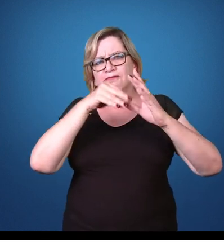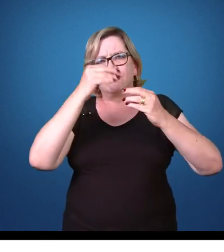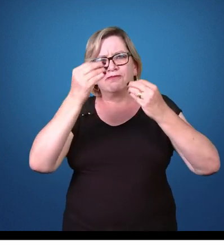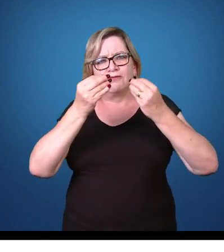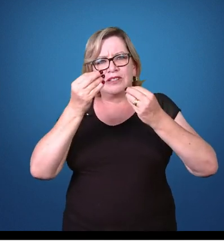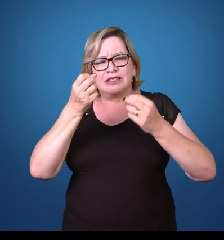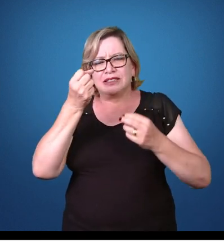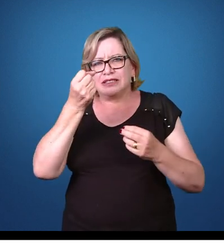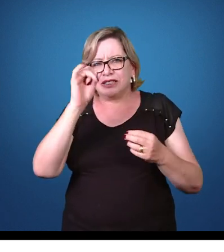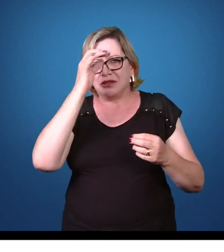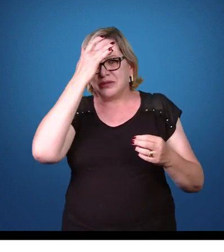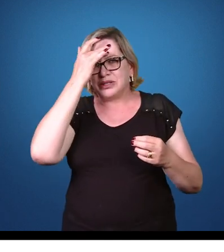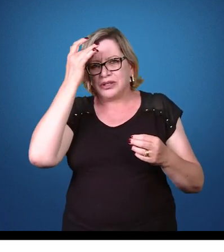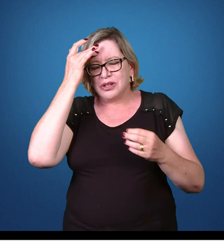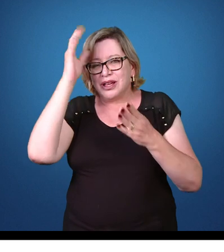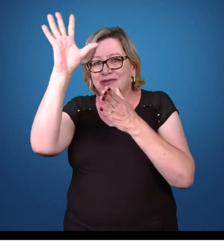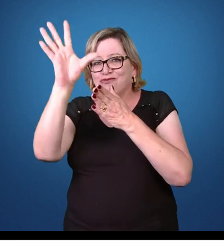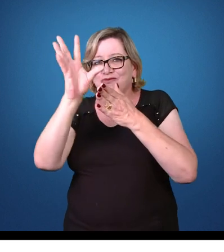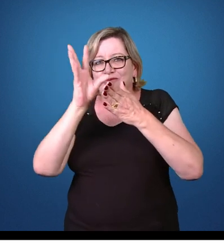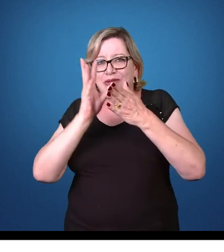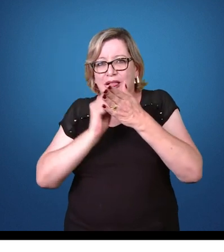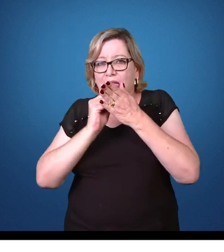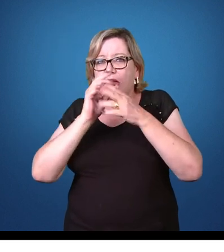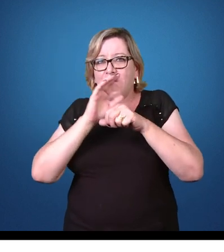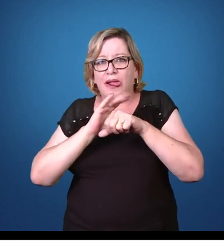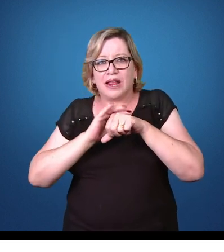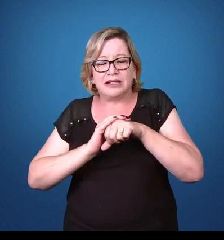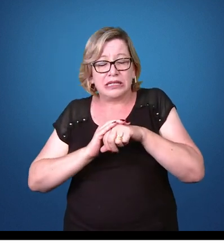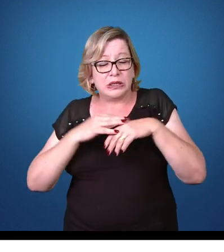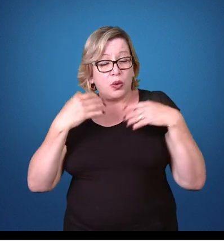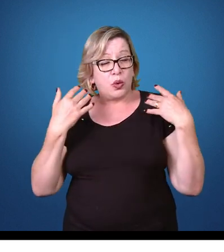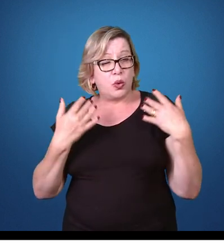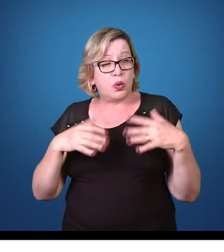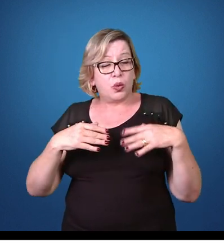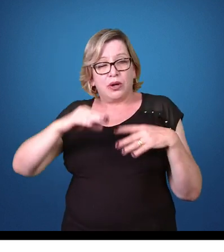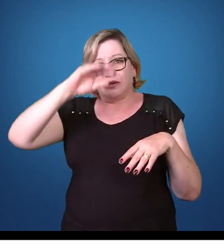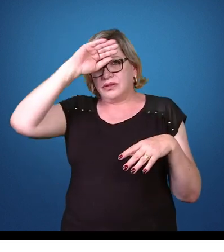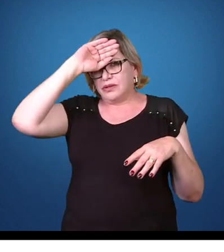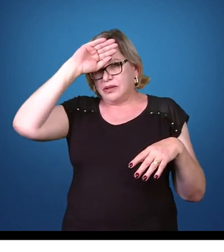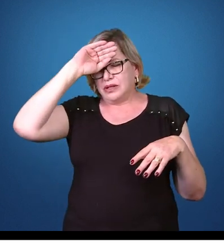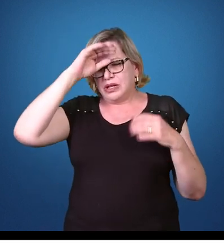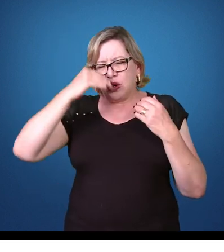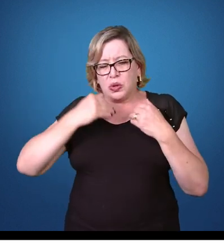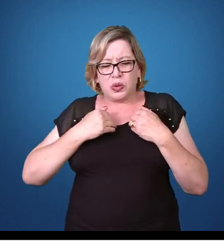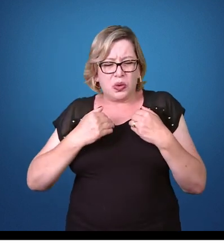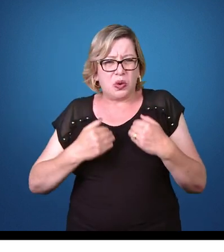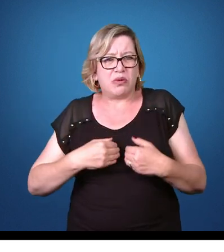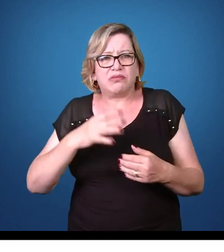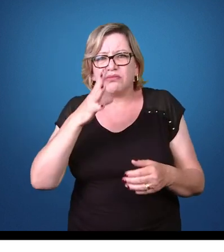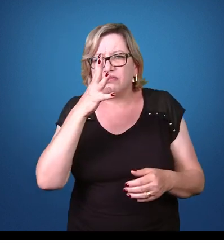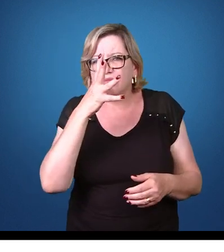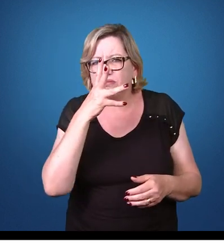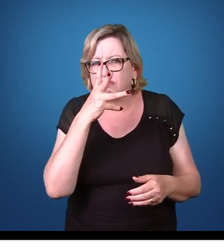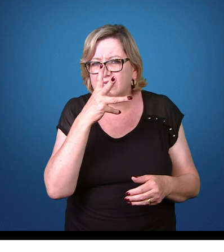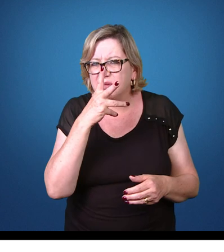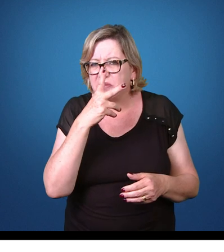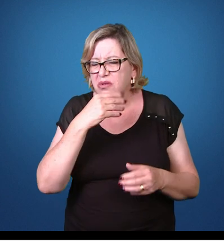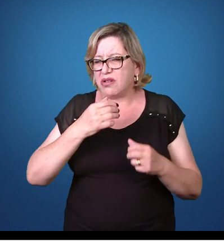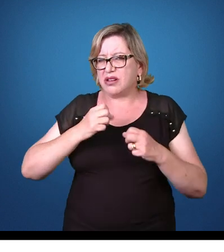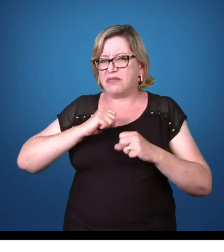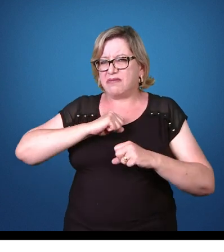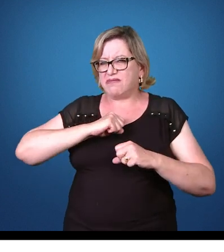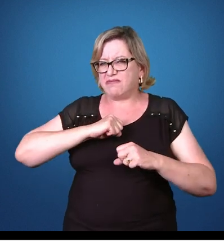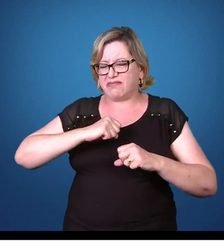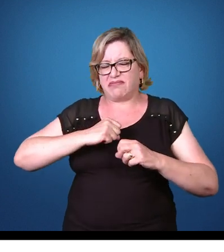se essa pessoa contrair a malária, os sintomas vão ser muito mais severos, o corpo vai demorar muito mais tempo para conseguir combater